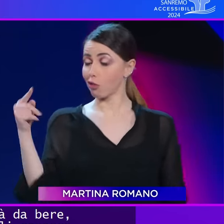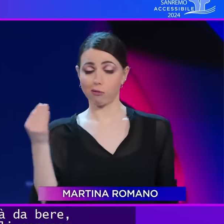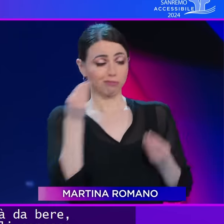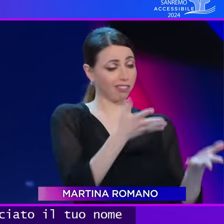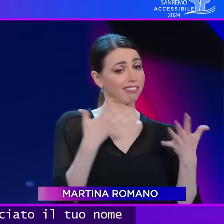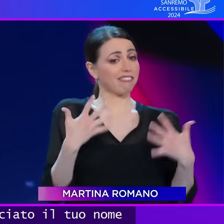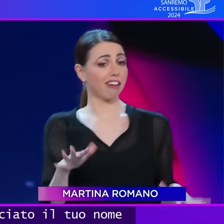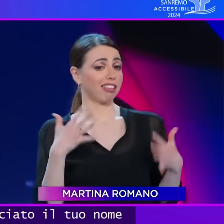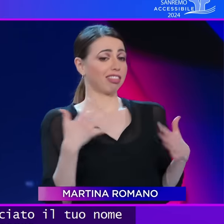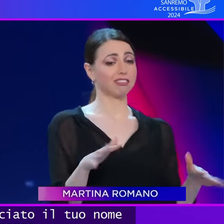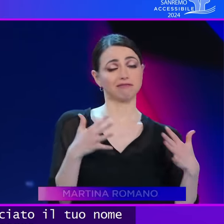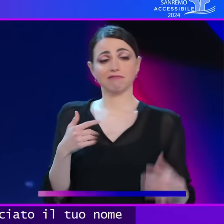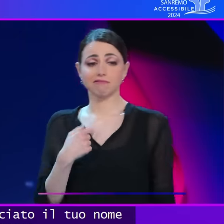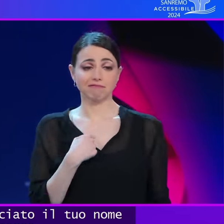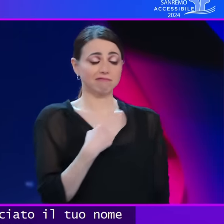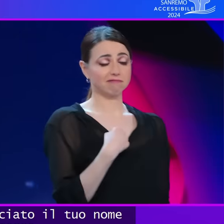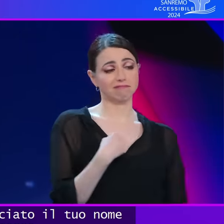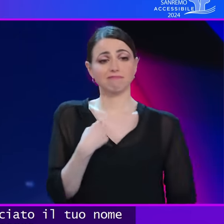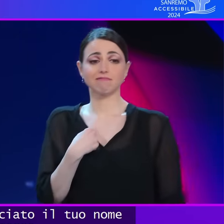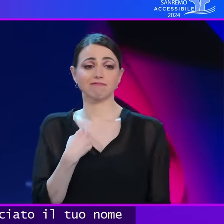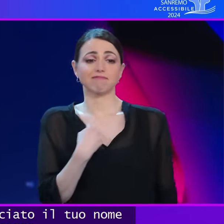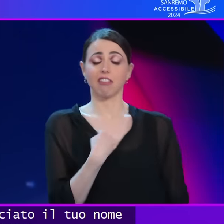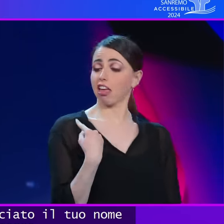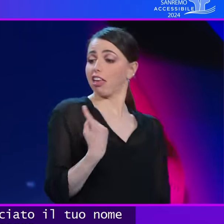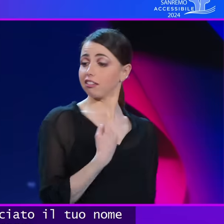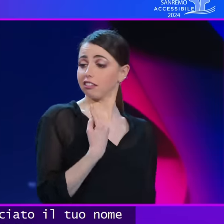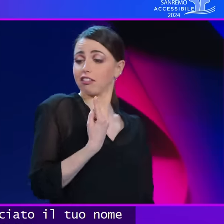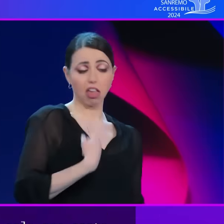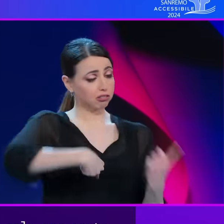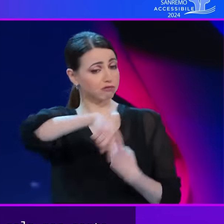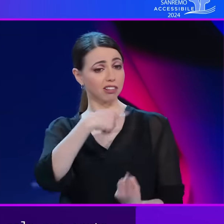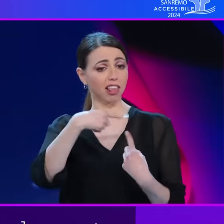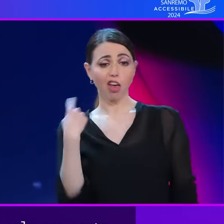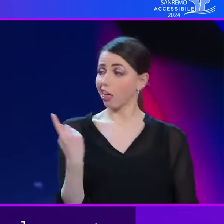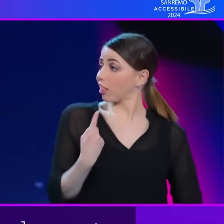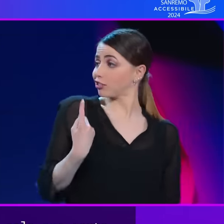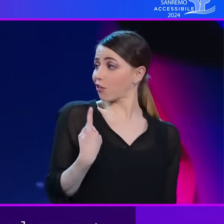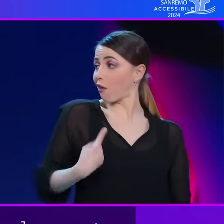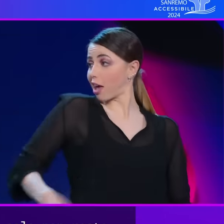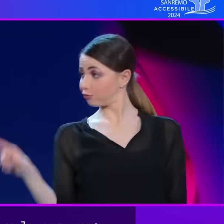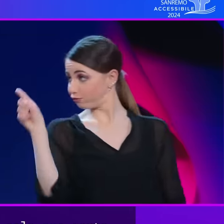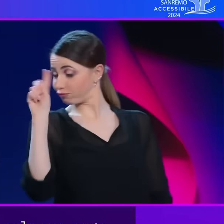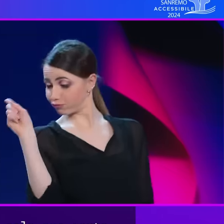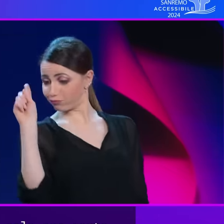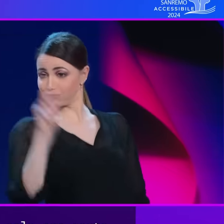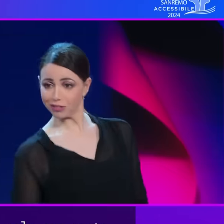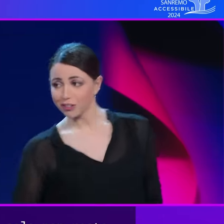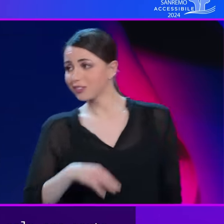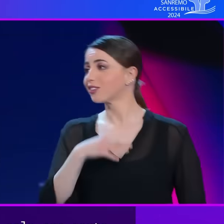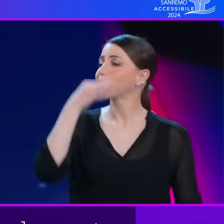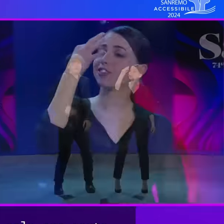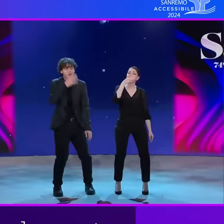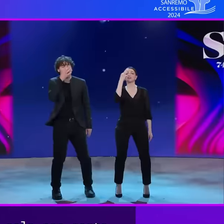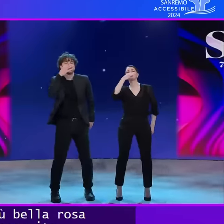entra che ho lasciato il tuo nome all'ingresso tanto in giro da sola non resto